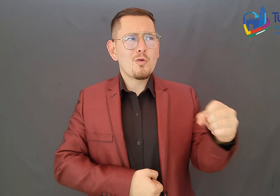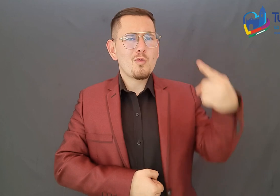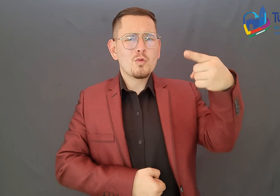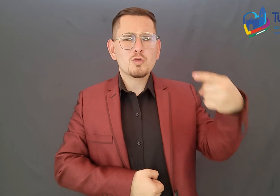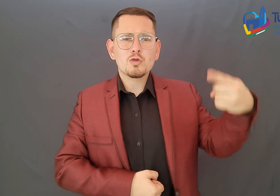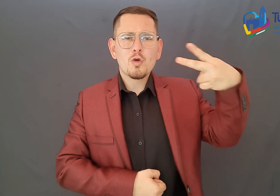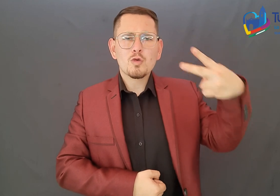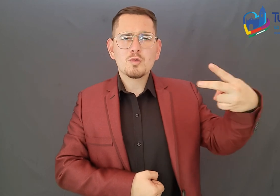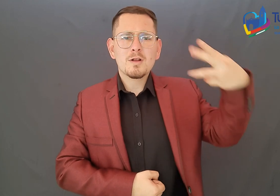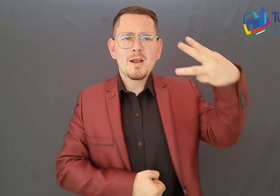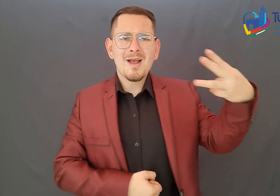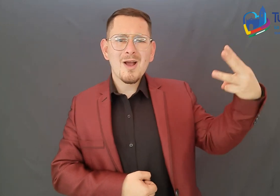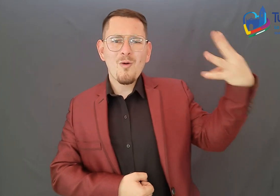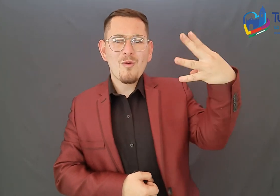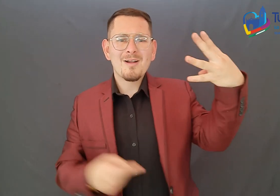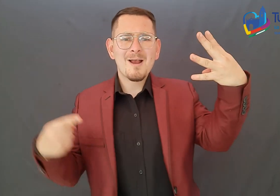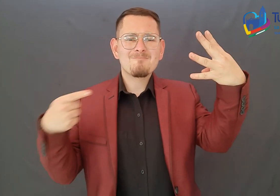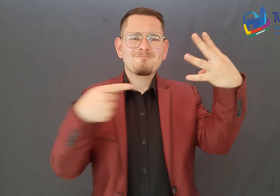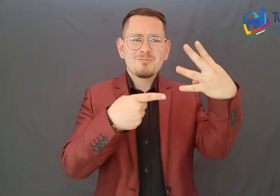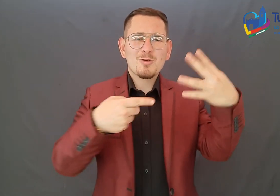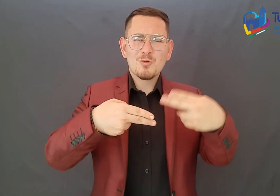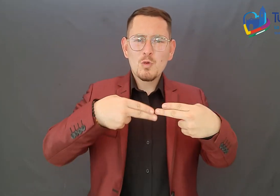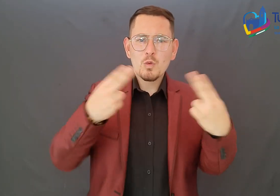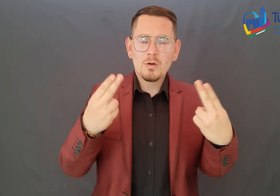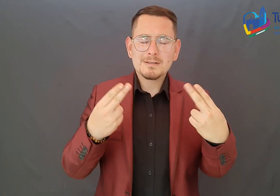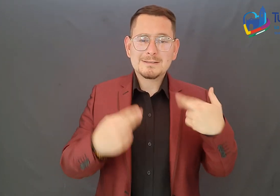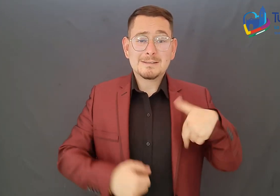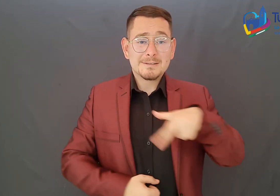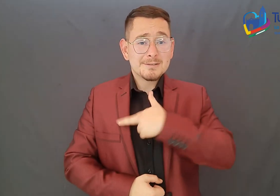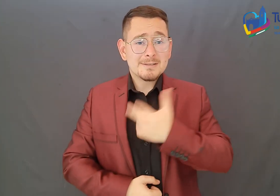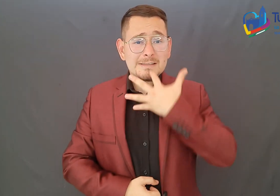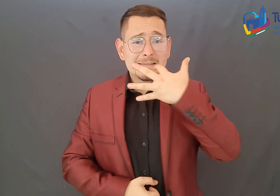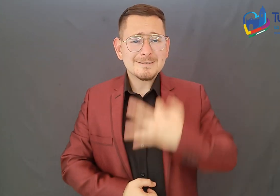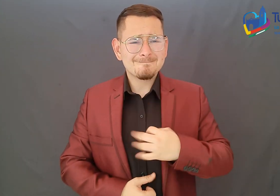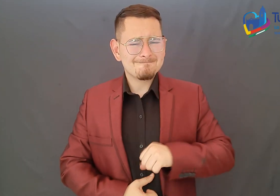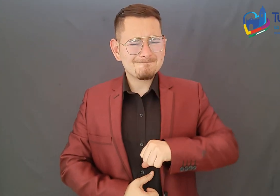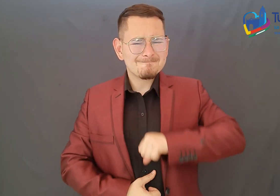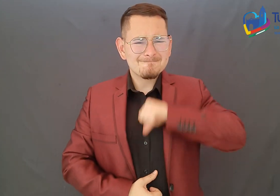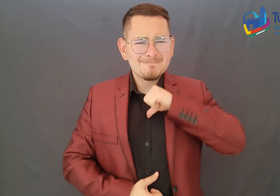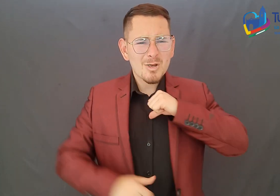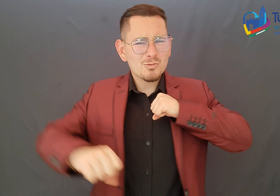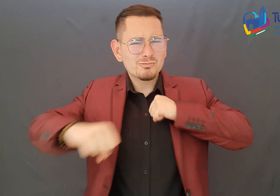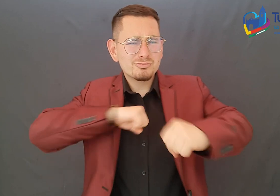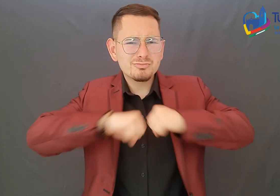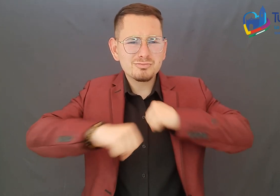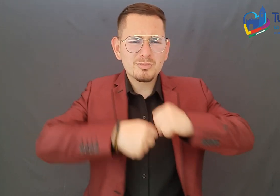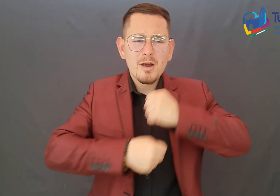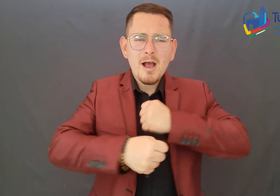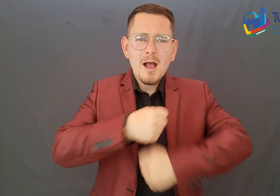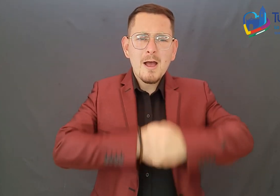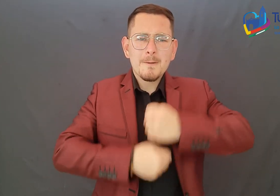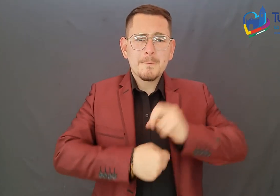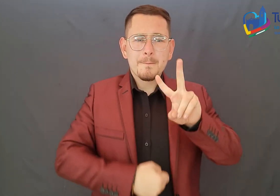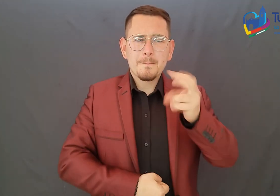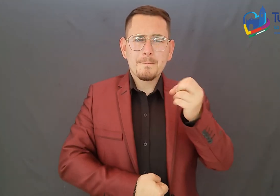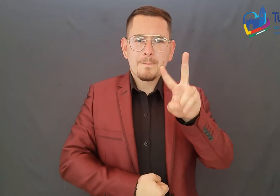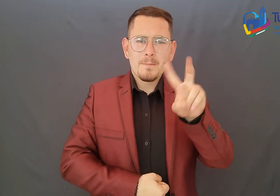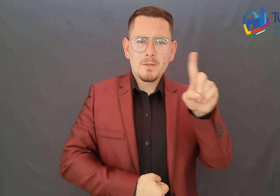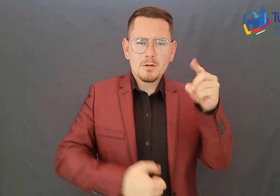lugar que nos permite estar muy orgullosos de este desempeño que hemos tenido en la vigencia 2021 y que también ha permitido que subamos